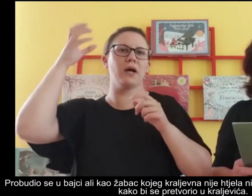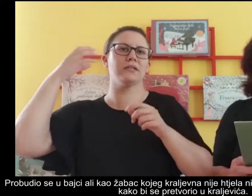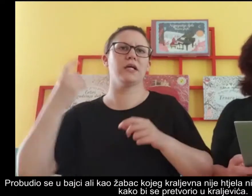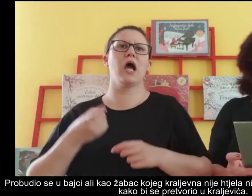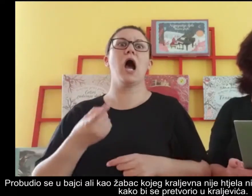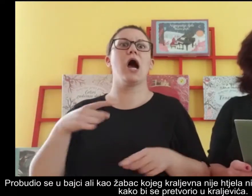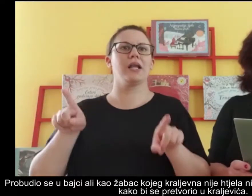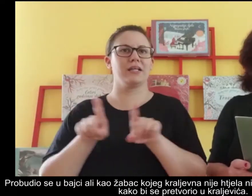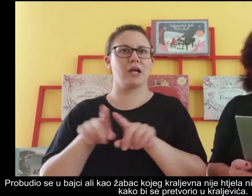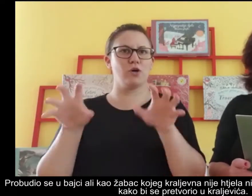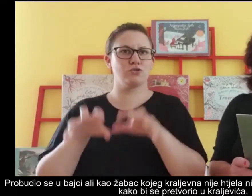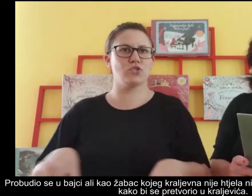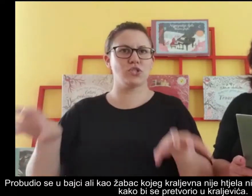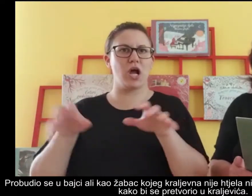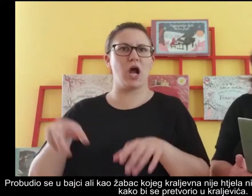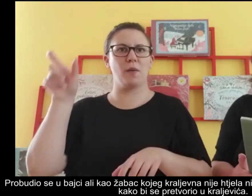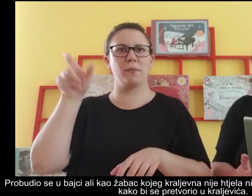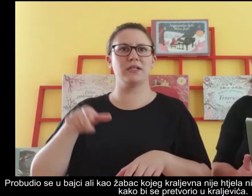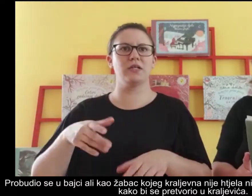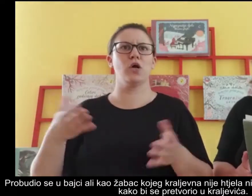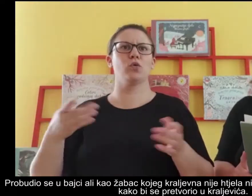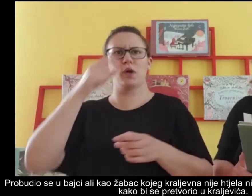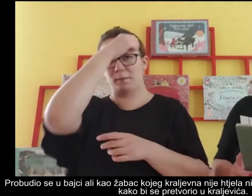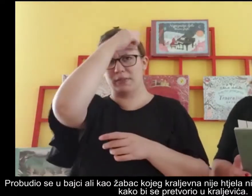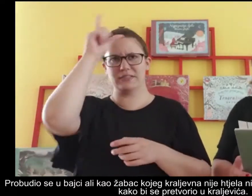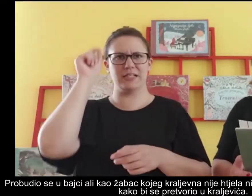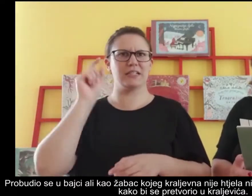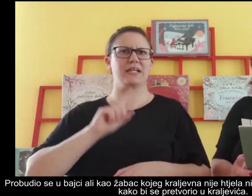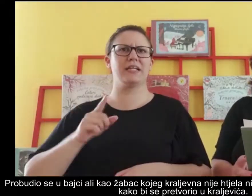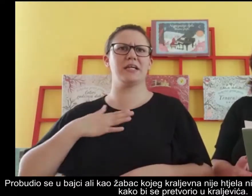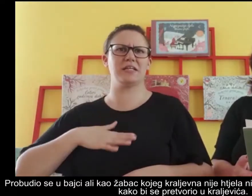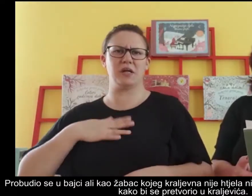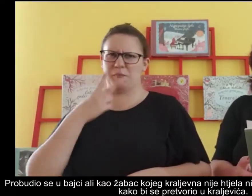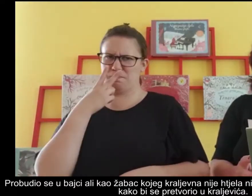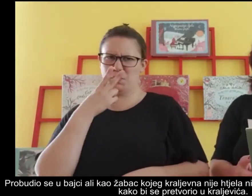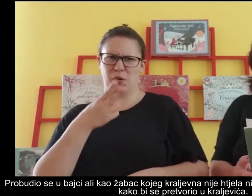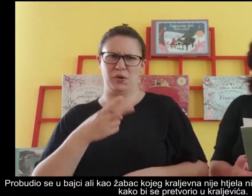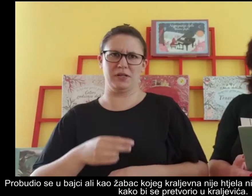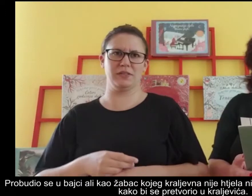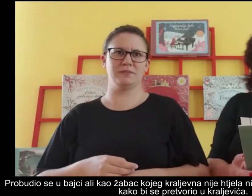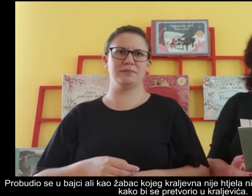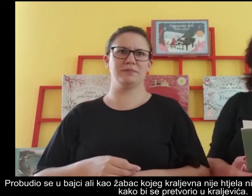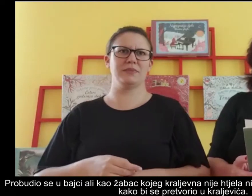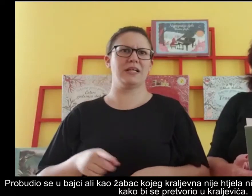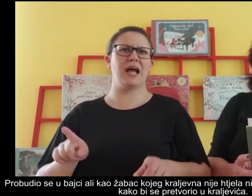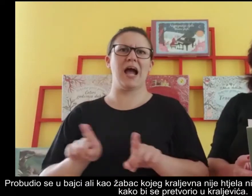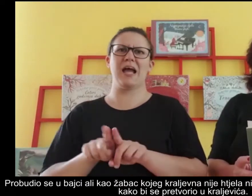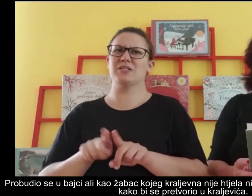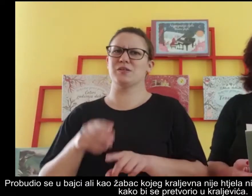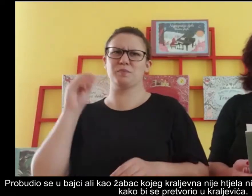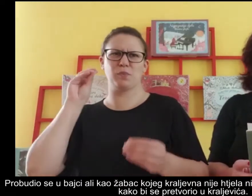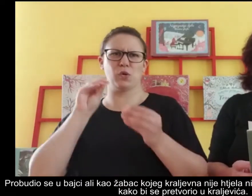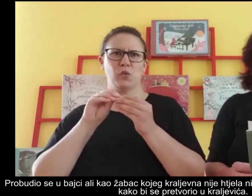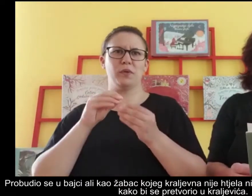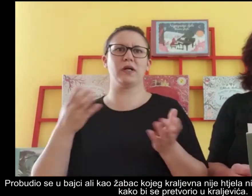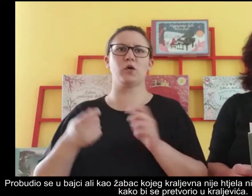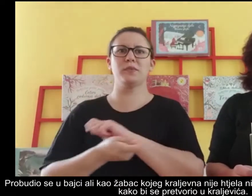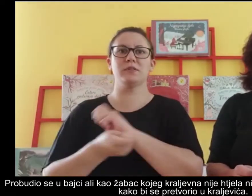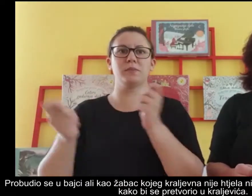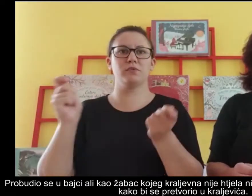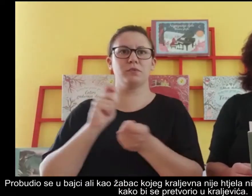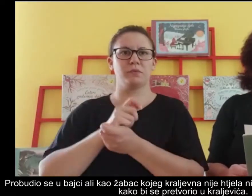bajici ali kao žabac koji kraljevna nije htjela ni pogledati, a kamo li poljubiti kako bi se